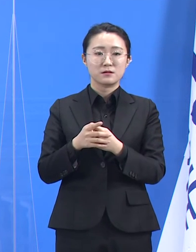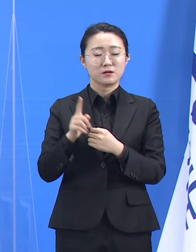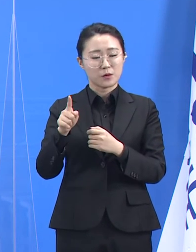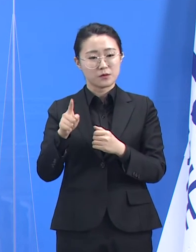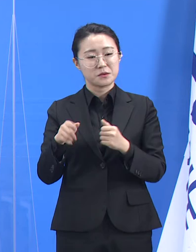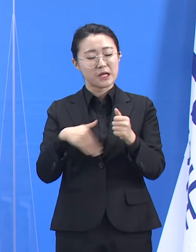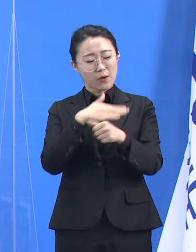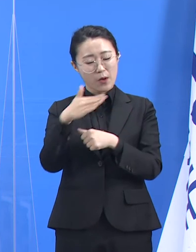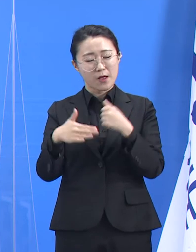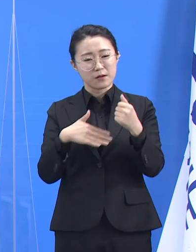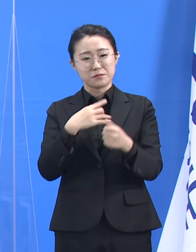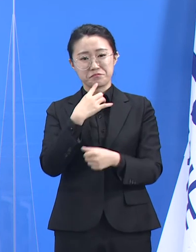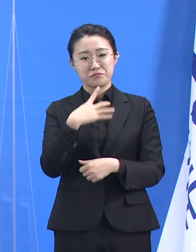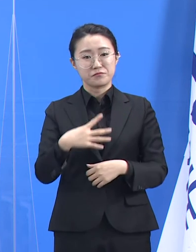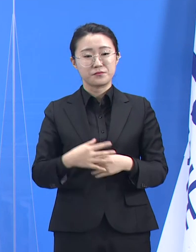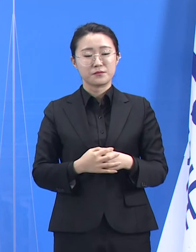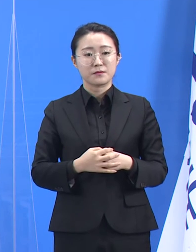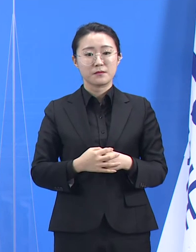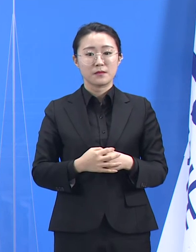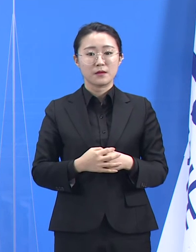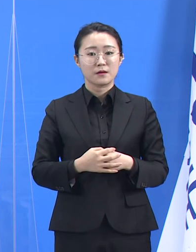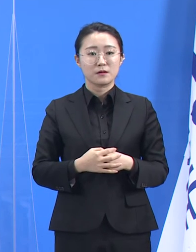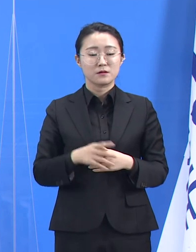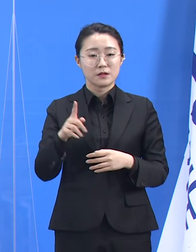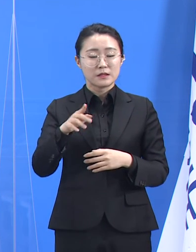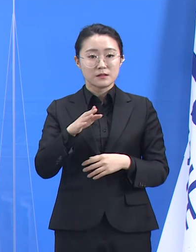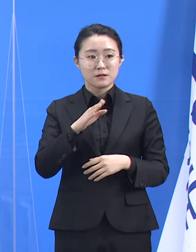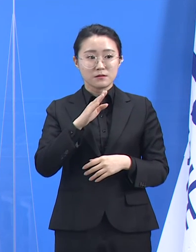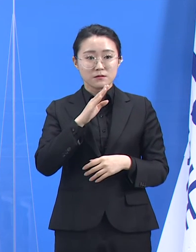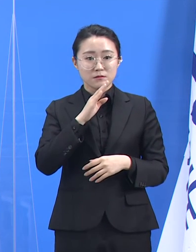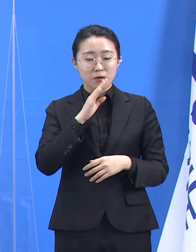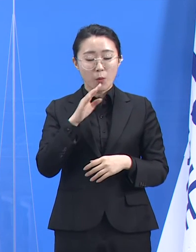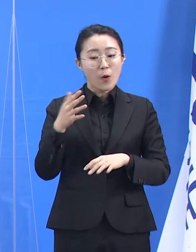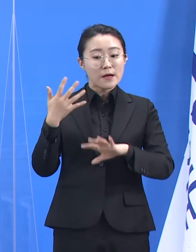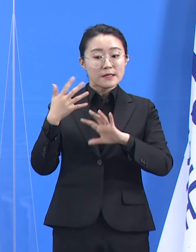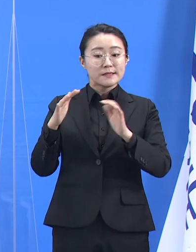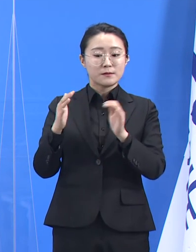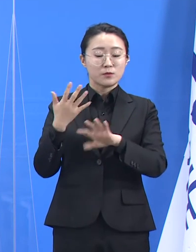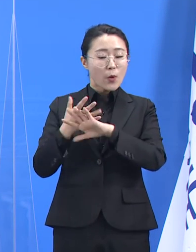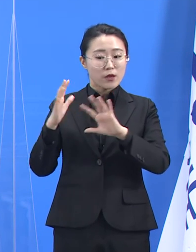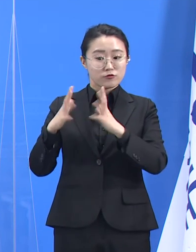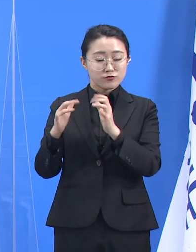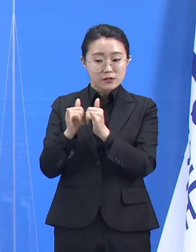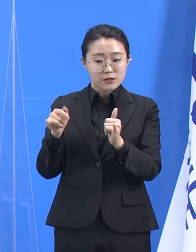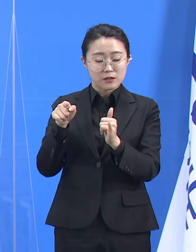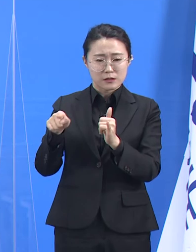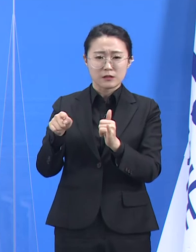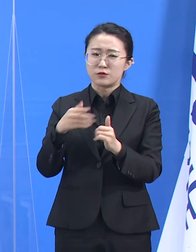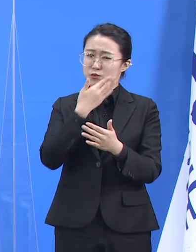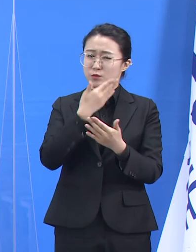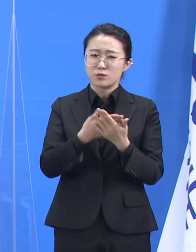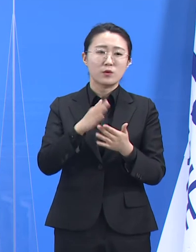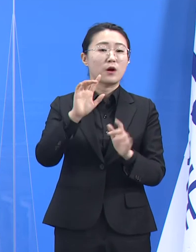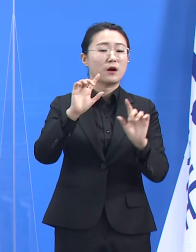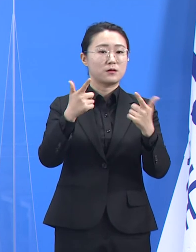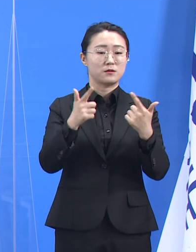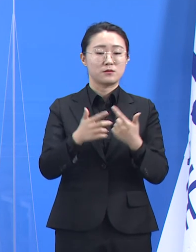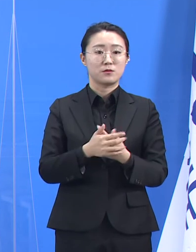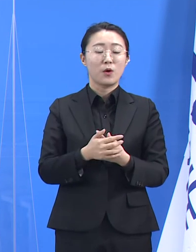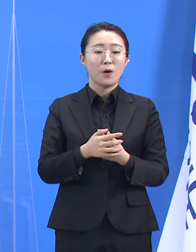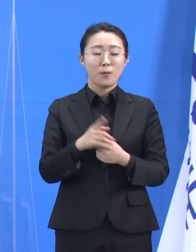불과합니다. 이 사안의 본질은 사람이 아니라 공간에 있습니다. 즉 소규모